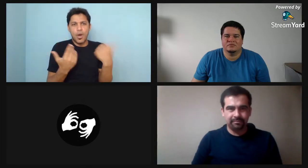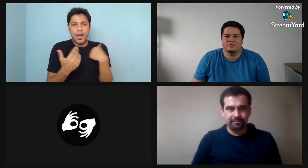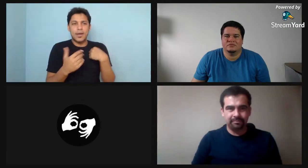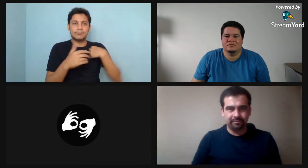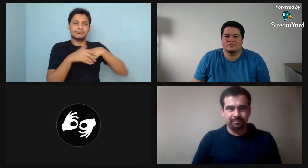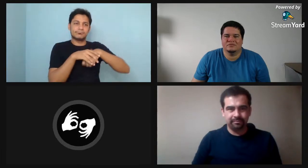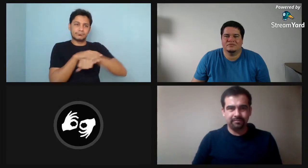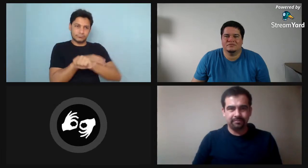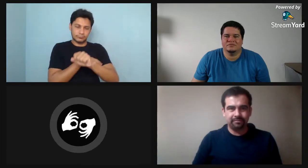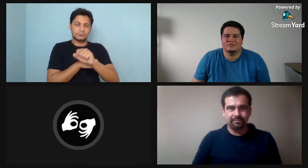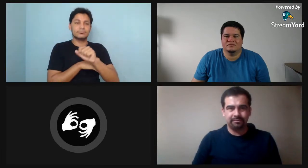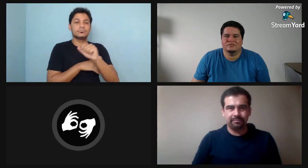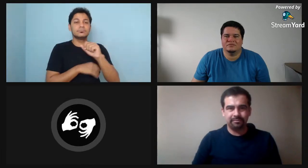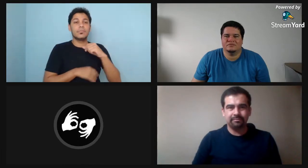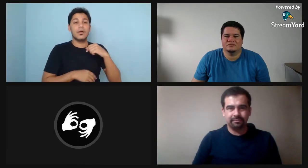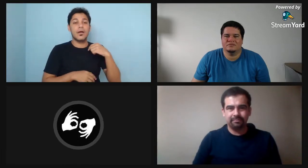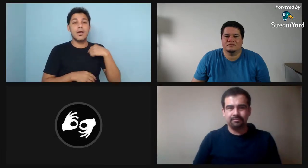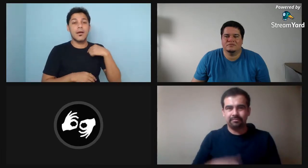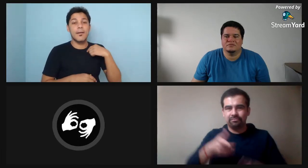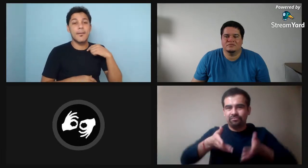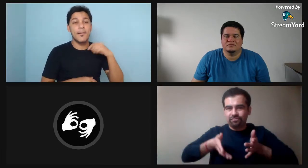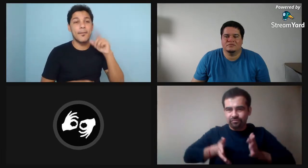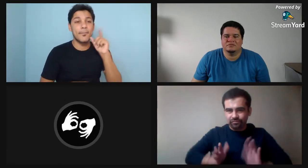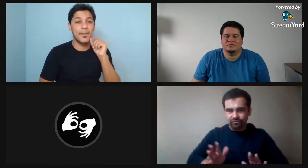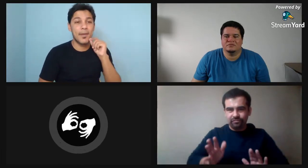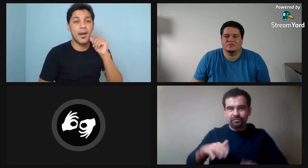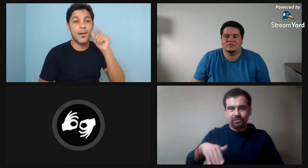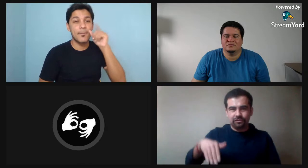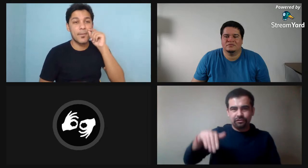A ver, ¿cómo crecí yo como persona sorda? Bueno, yo nací